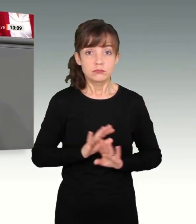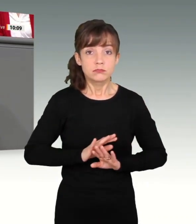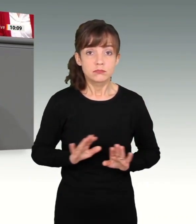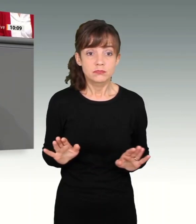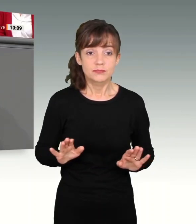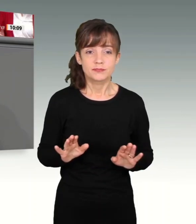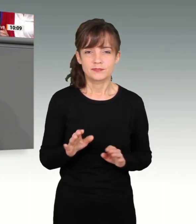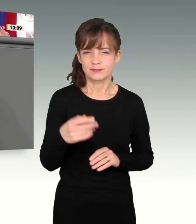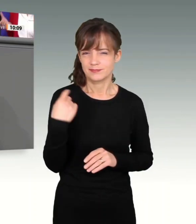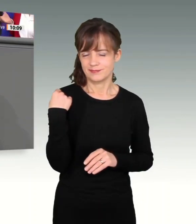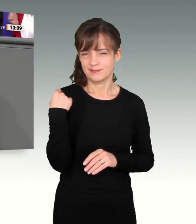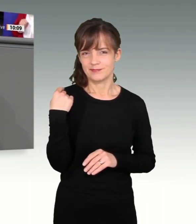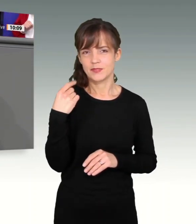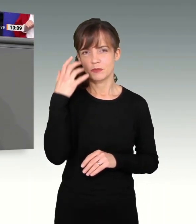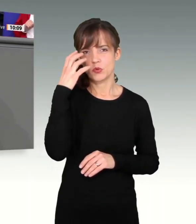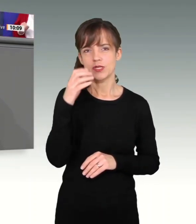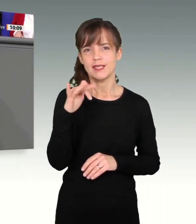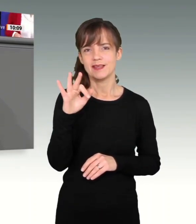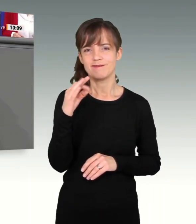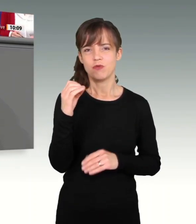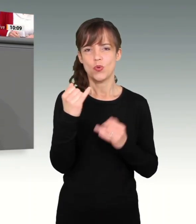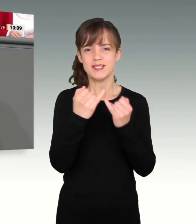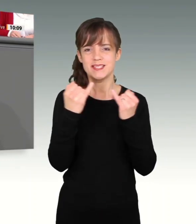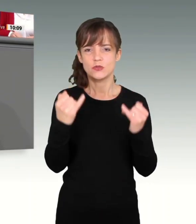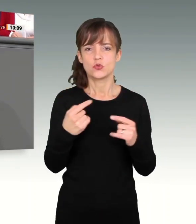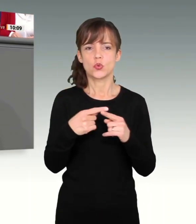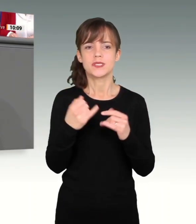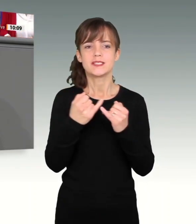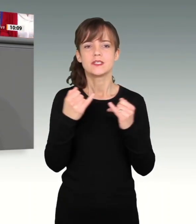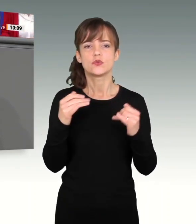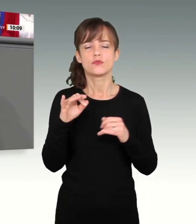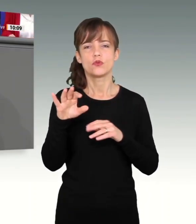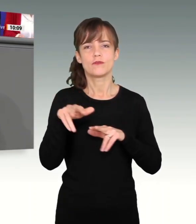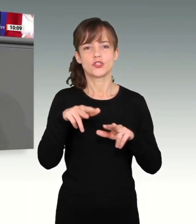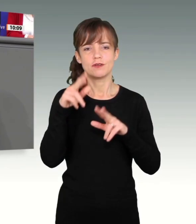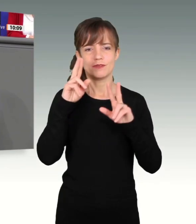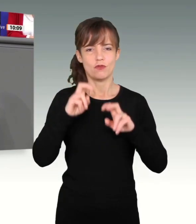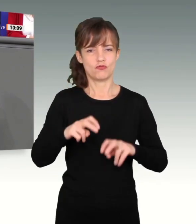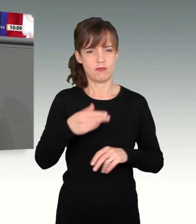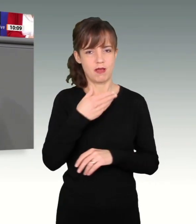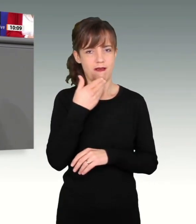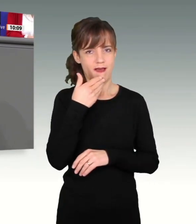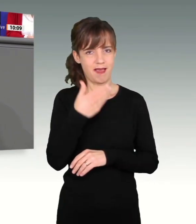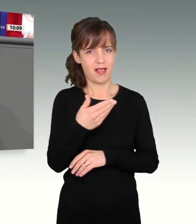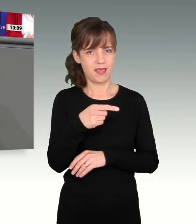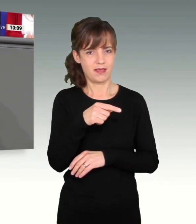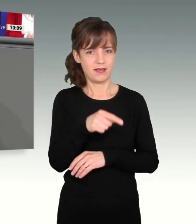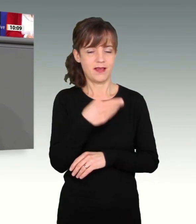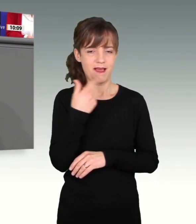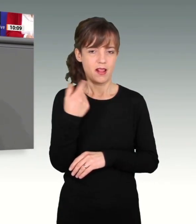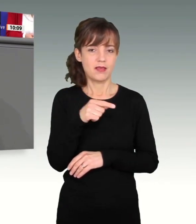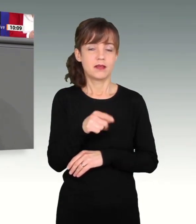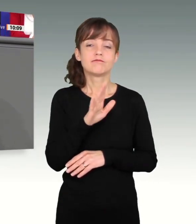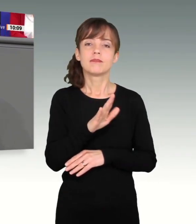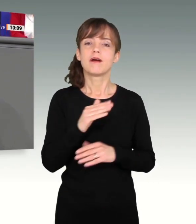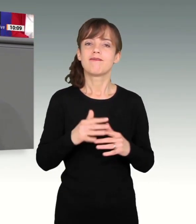haben das Münchner IFO-Institut und das Institut für Wirtschaftsforschung in Halle ihre Wachstumsprognosen für 2022 teils